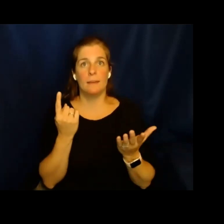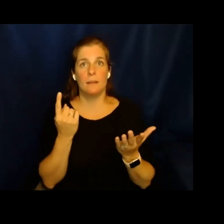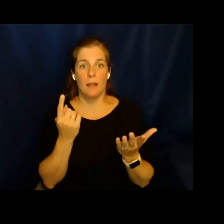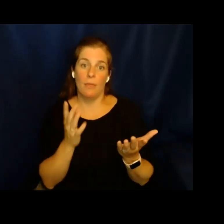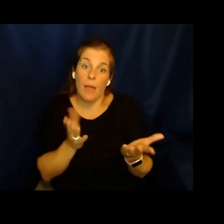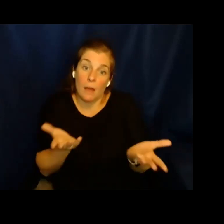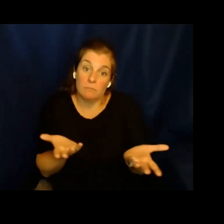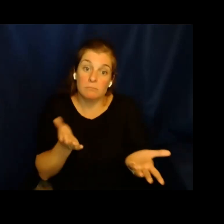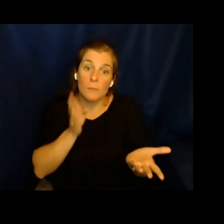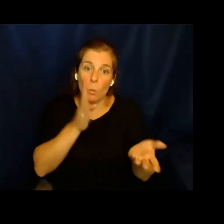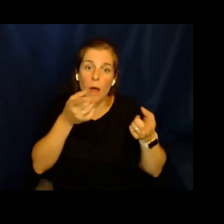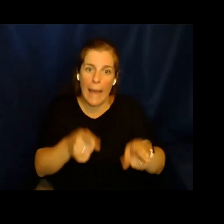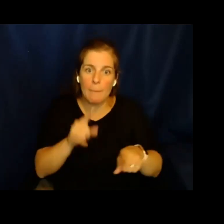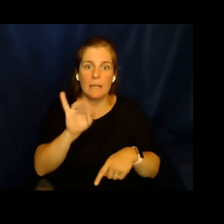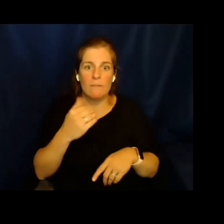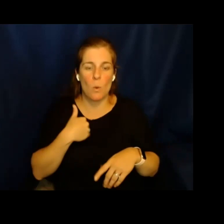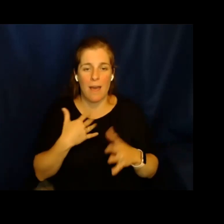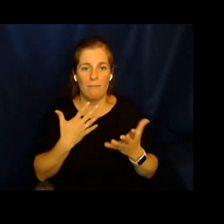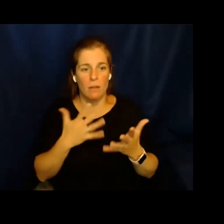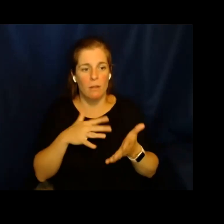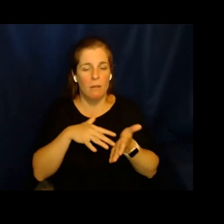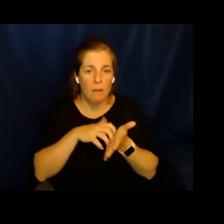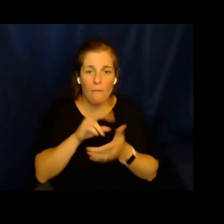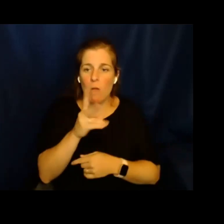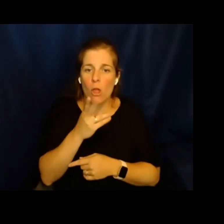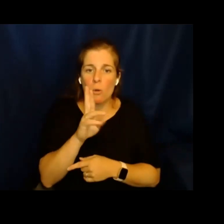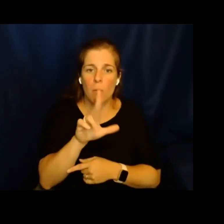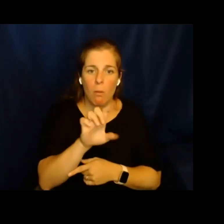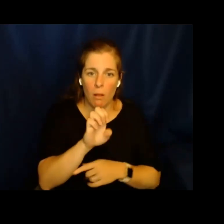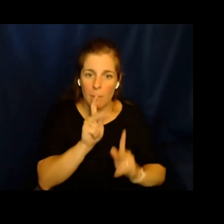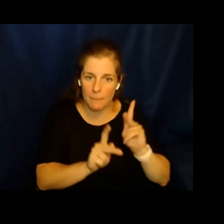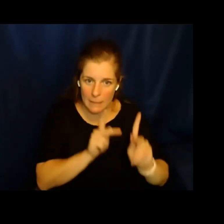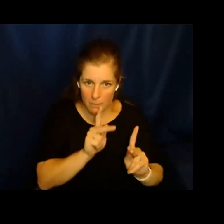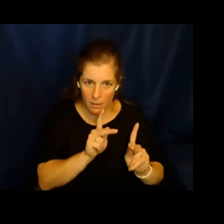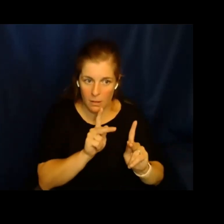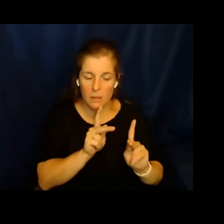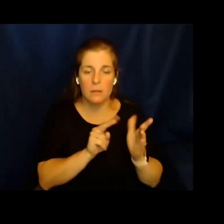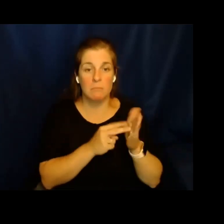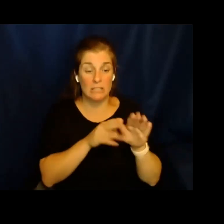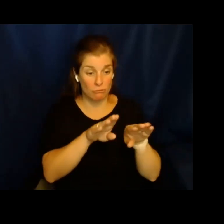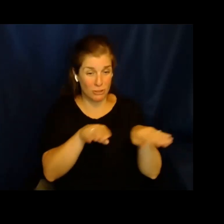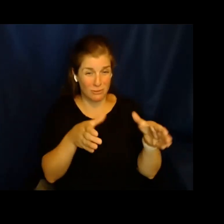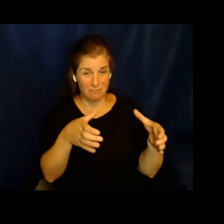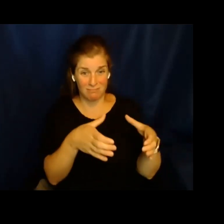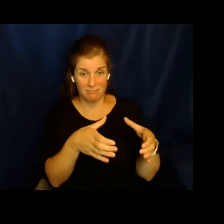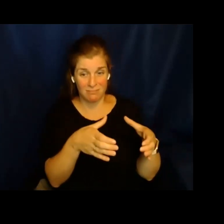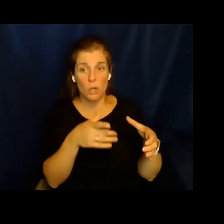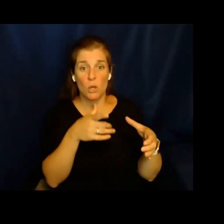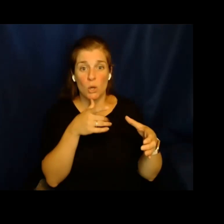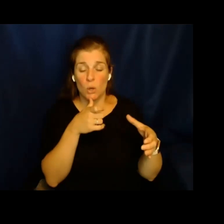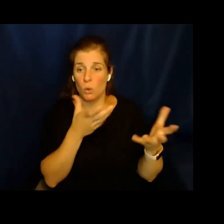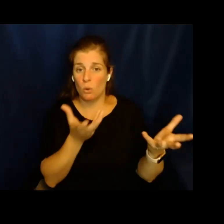bueno, está prontamente a ocurrir cuando se tiene personas vulnerables. Aquí, por ejemplo, niños